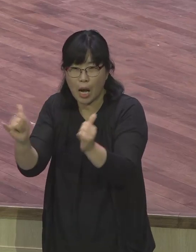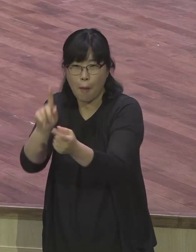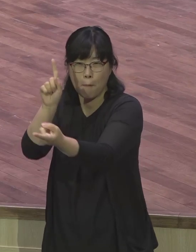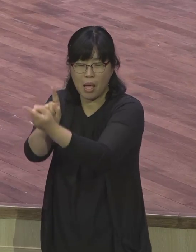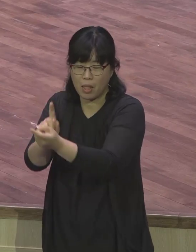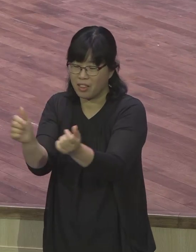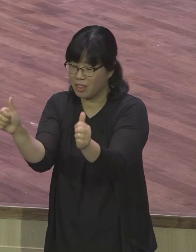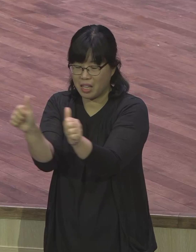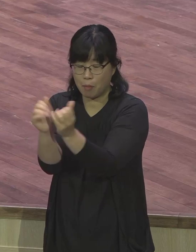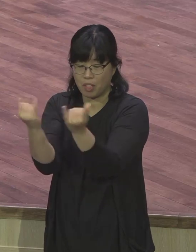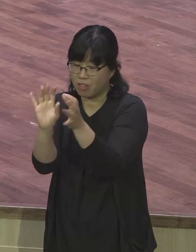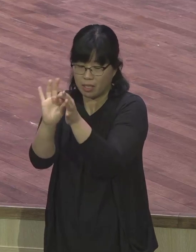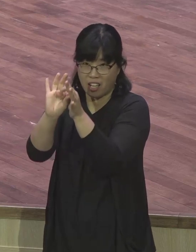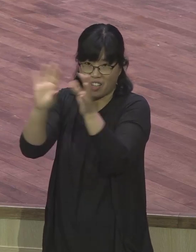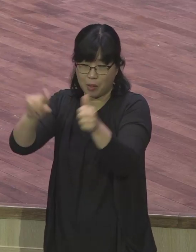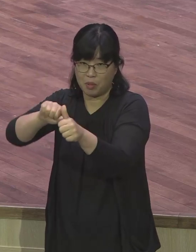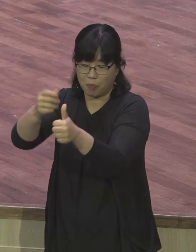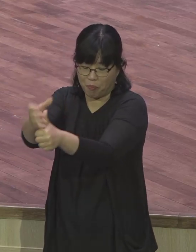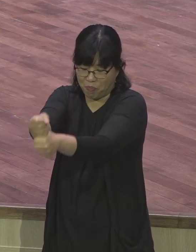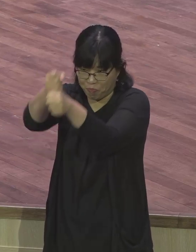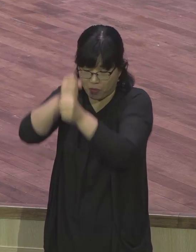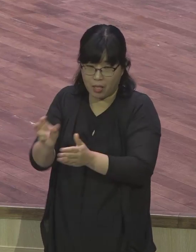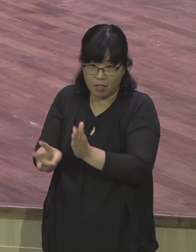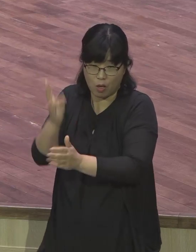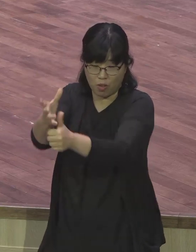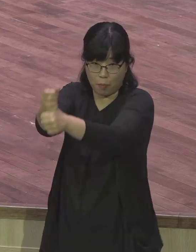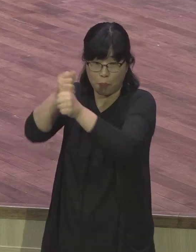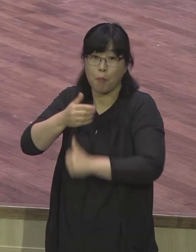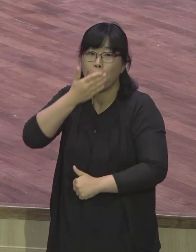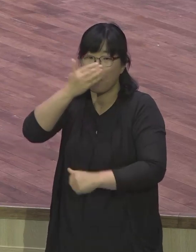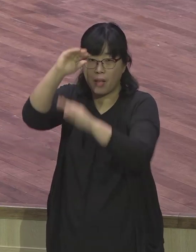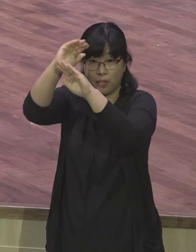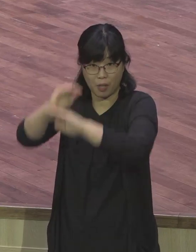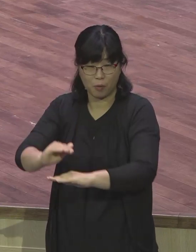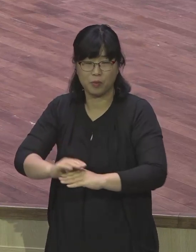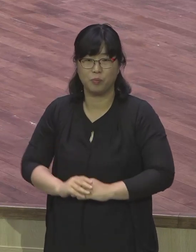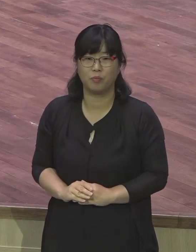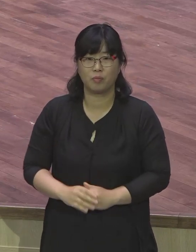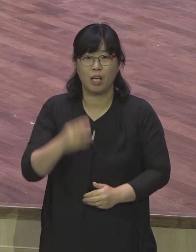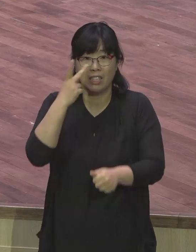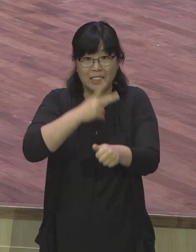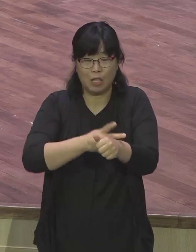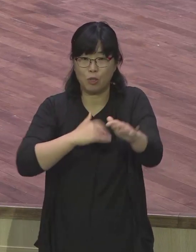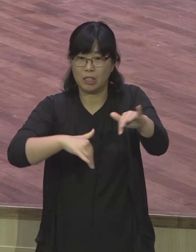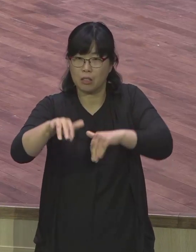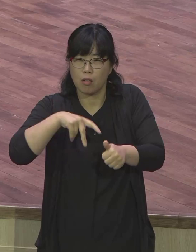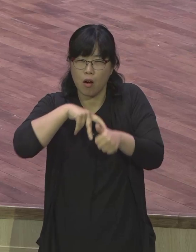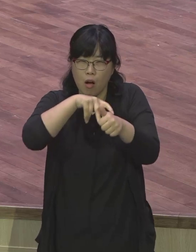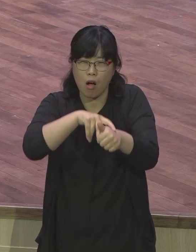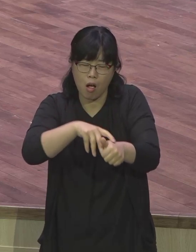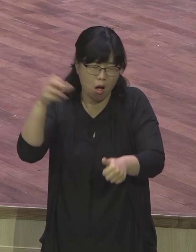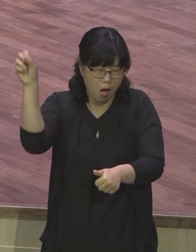사올이 길을 가다가 담의 세계 가까이 이르더니 호련이 하늘로부터 빛이 그를 둘러 비치는지라